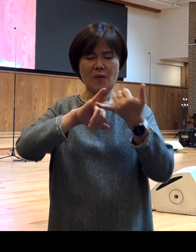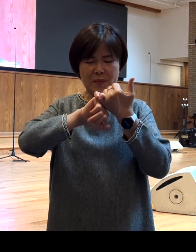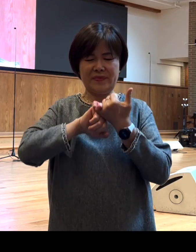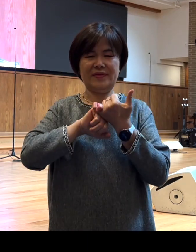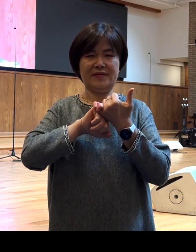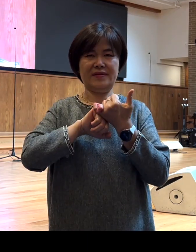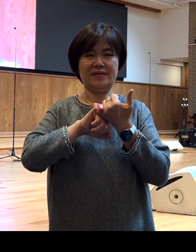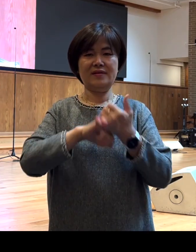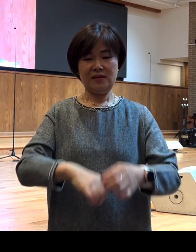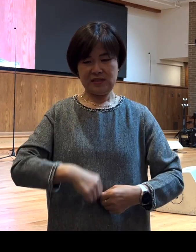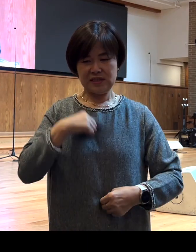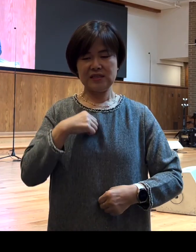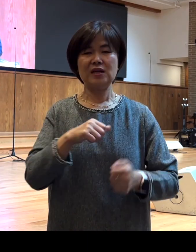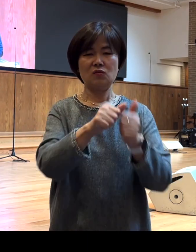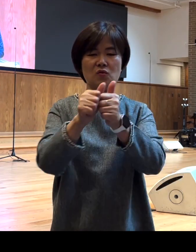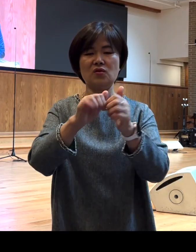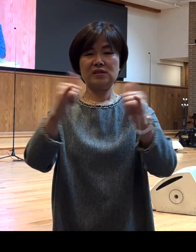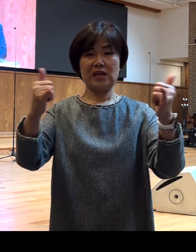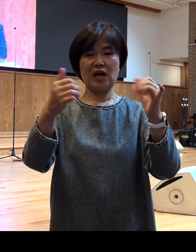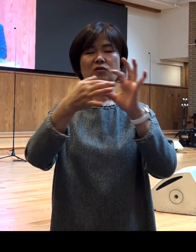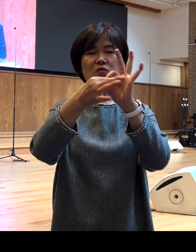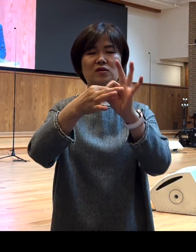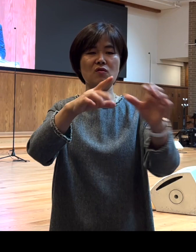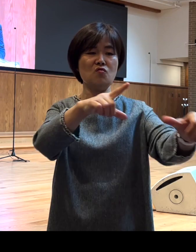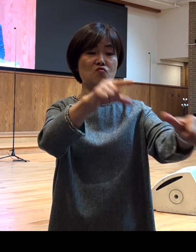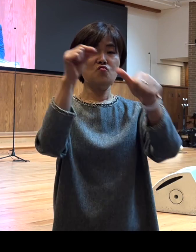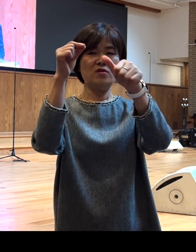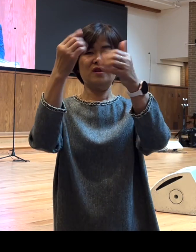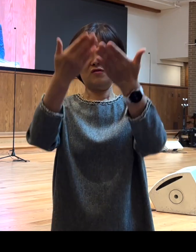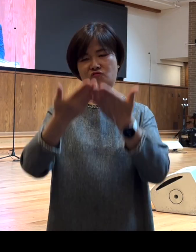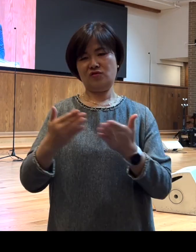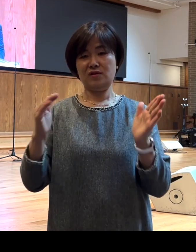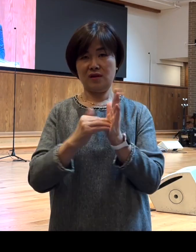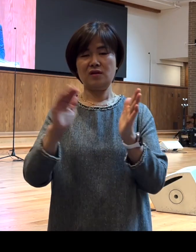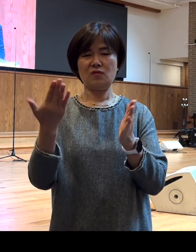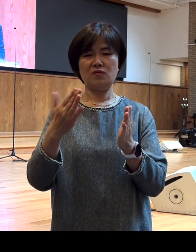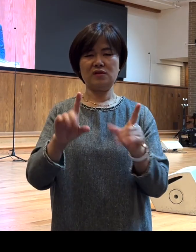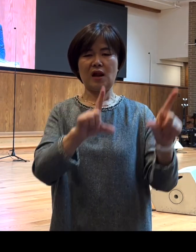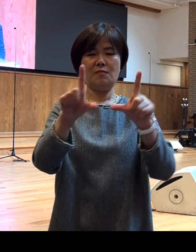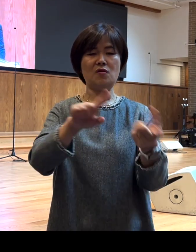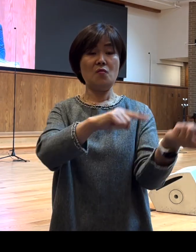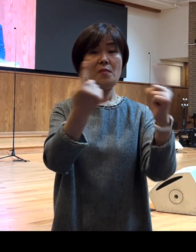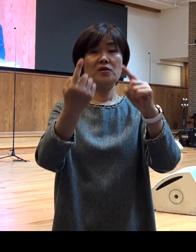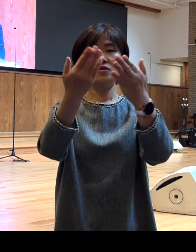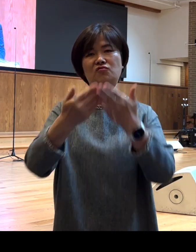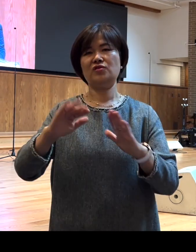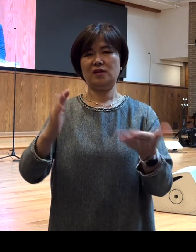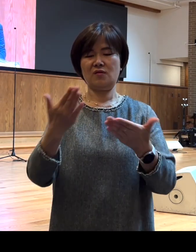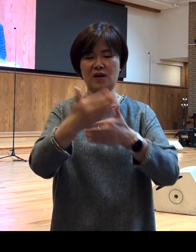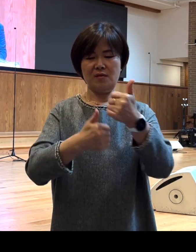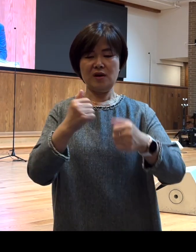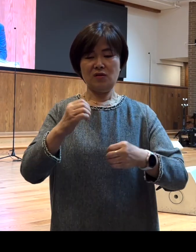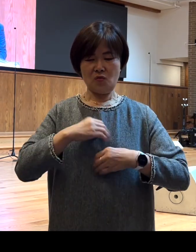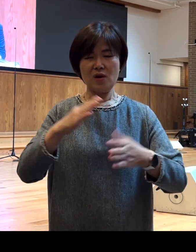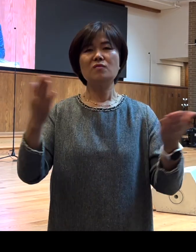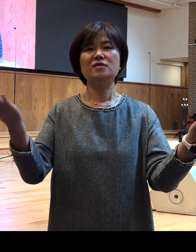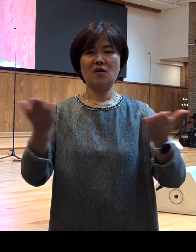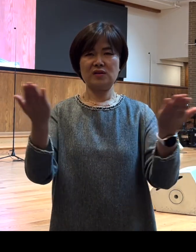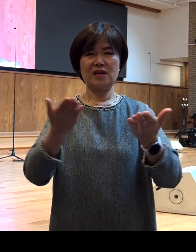신실한 동역자를 통하여서 구원해 주시고 우리의 삶을 회복해 주시고 하나님의 놀라운 역사에 쓰임받게